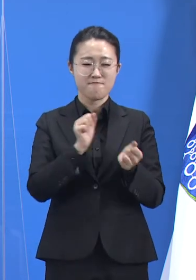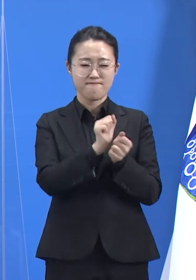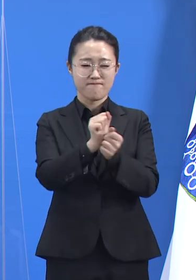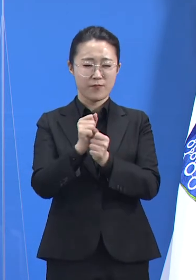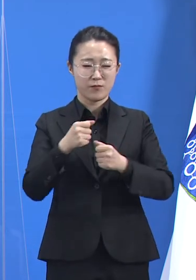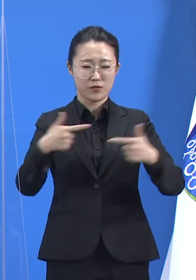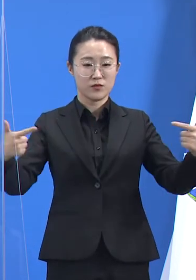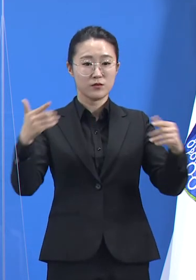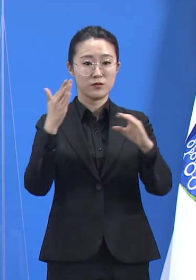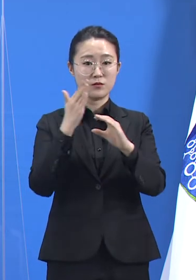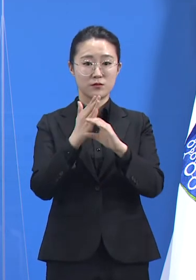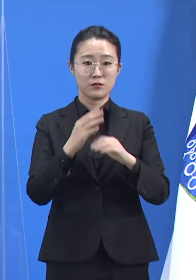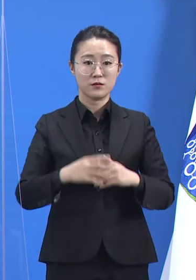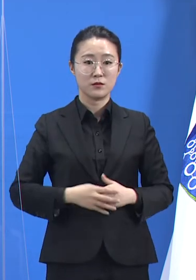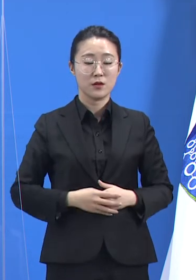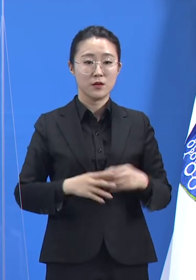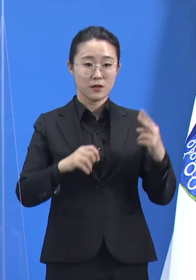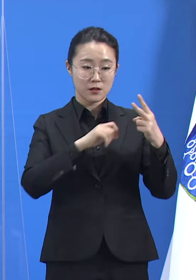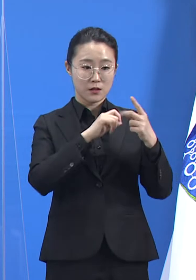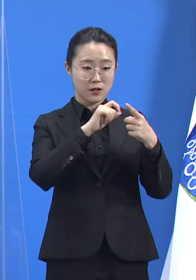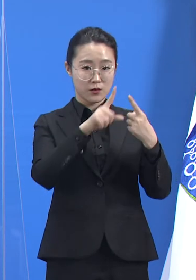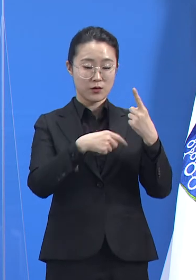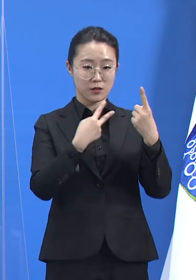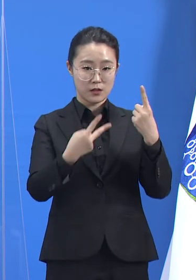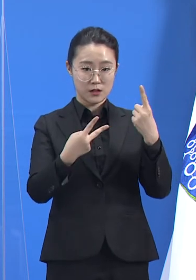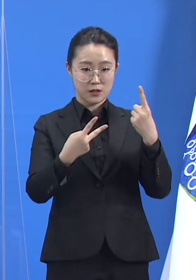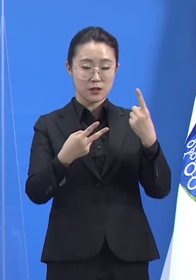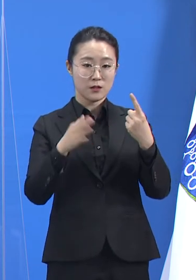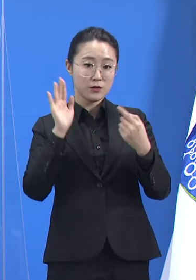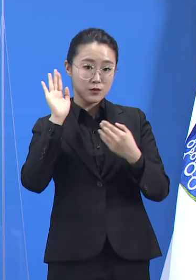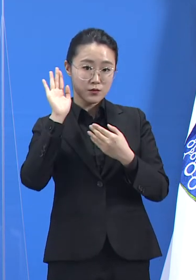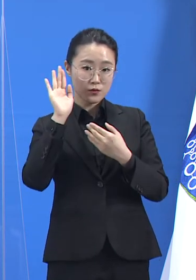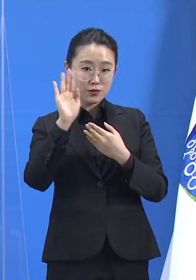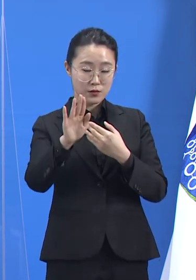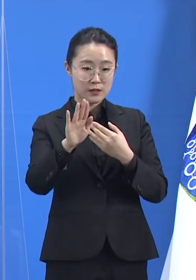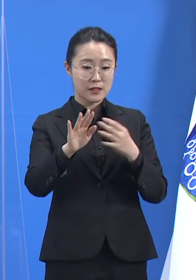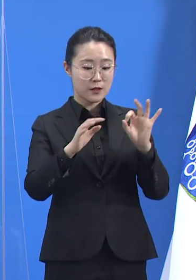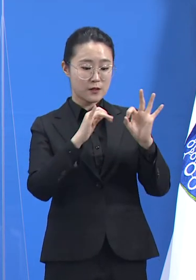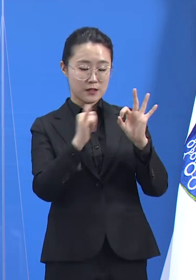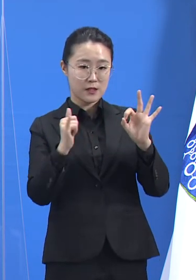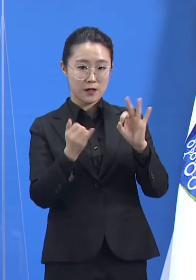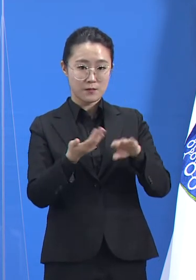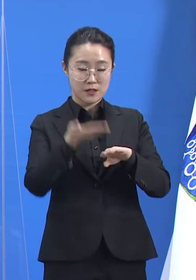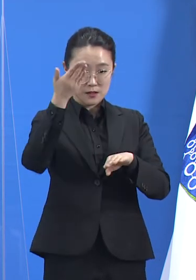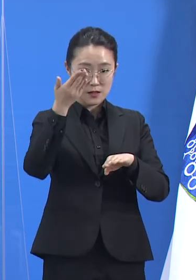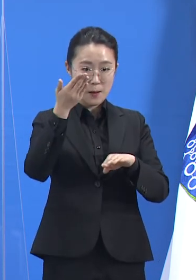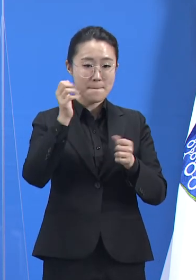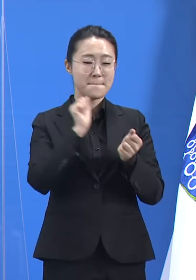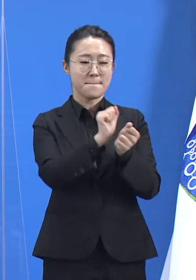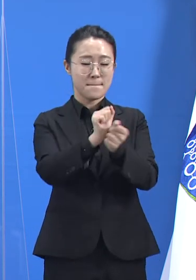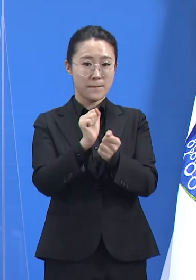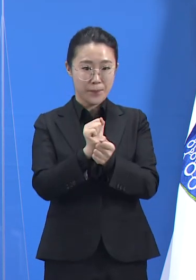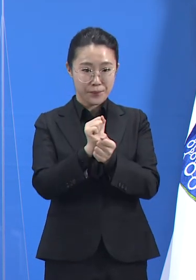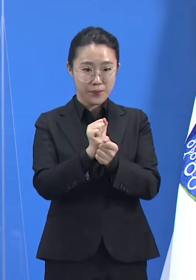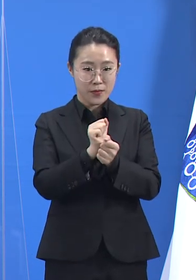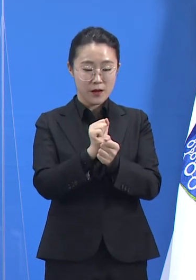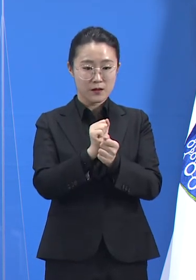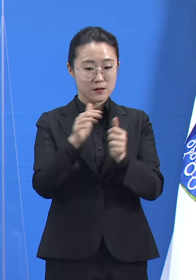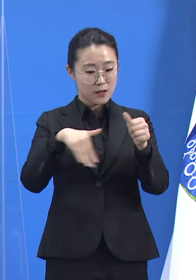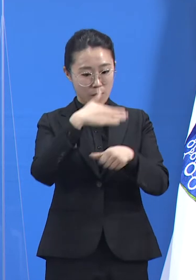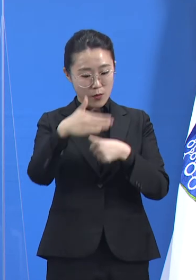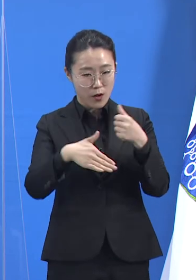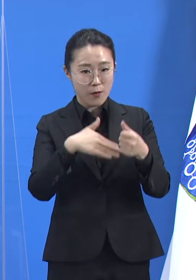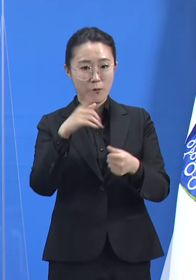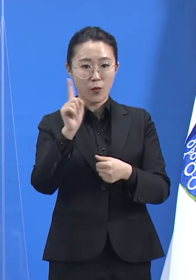2월 1일 이후 10인 이상의 확진자가 발생한 도내 사업장 집단 감염 클러스터가